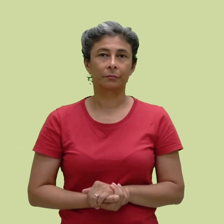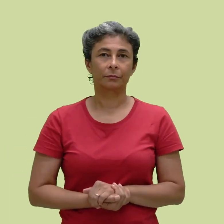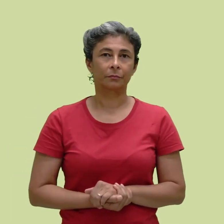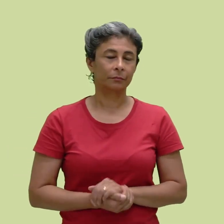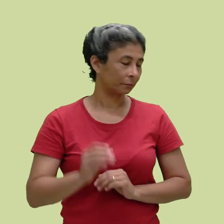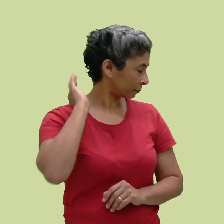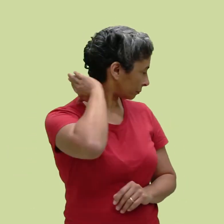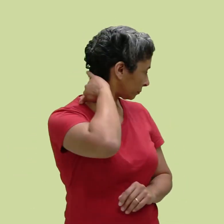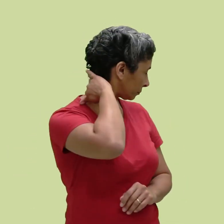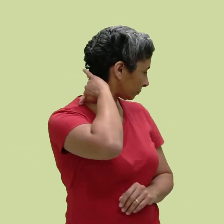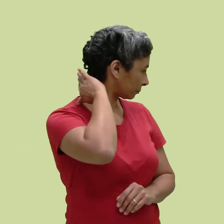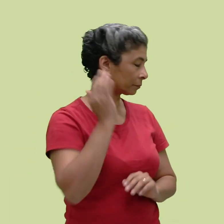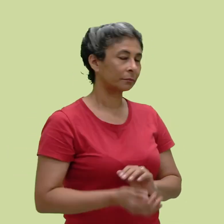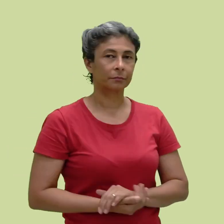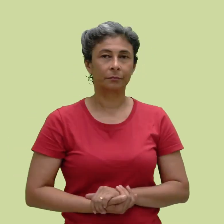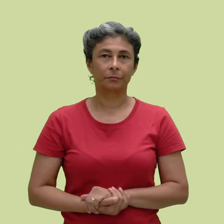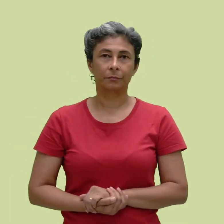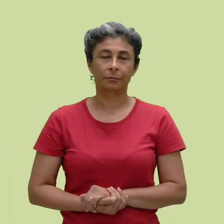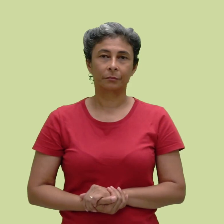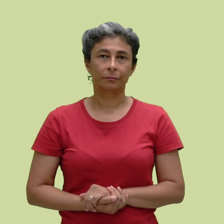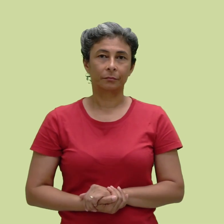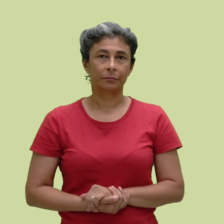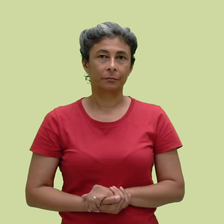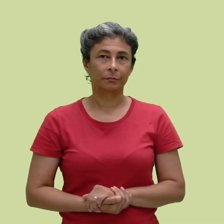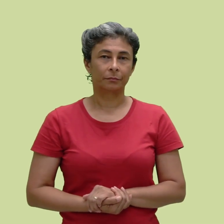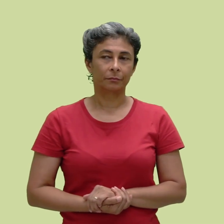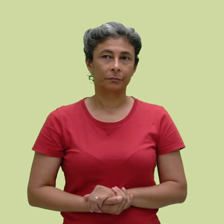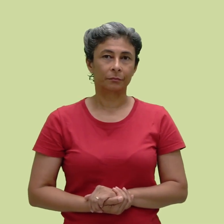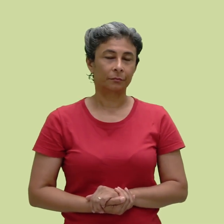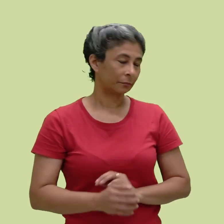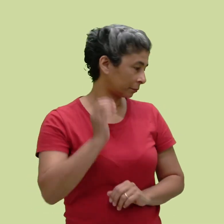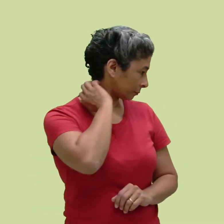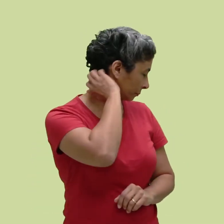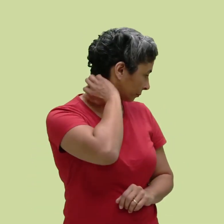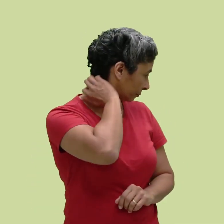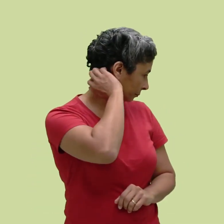Na nuca, temos sinais para a nossa intérprete Regina.